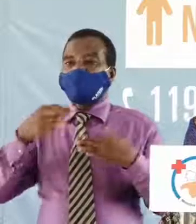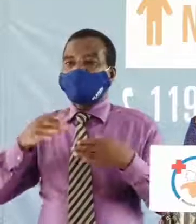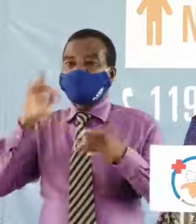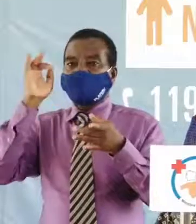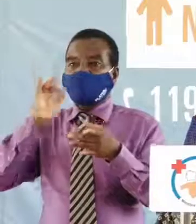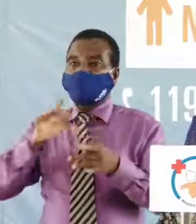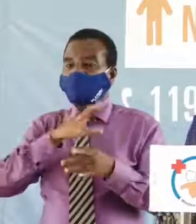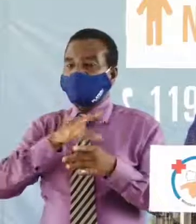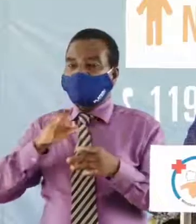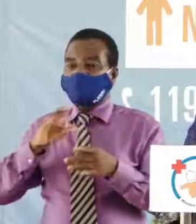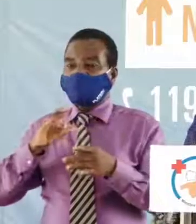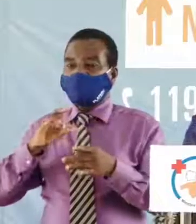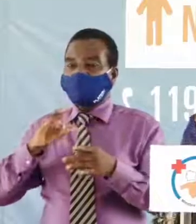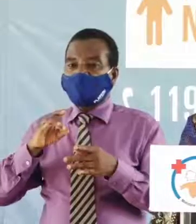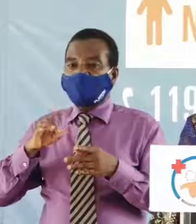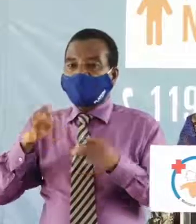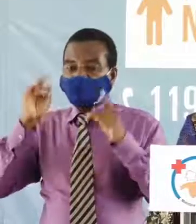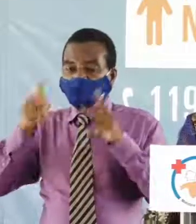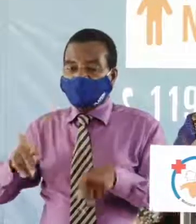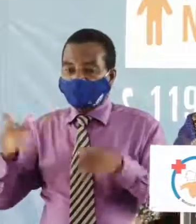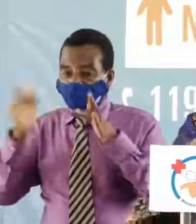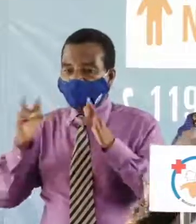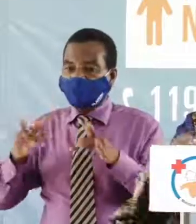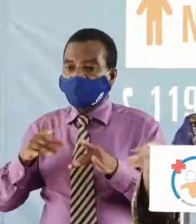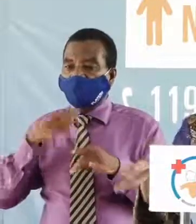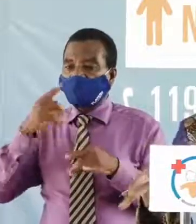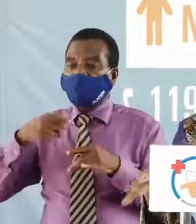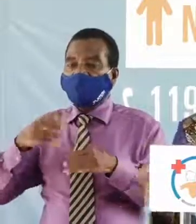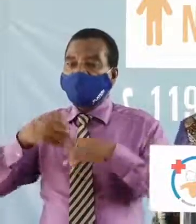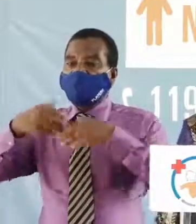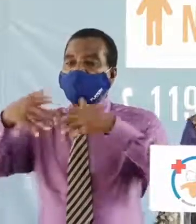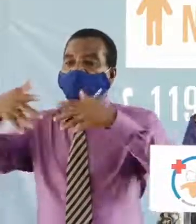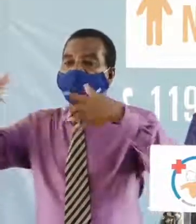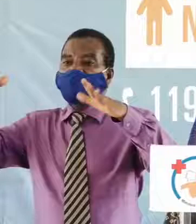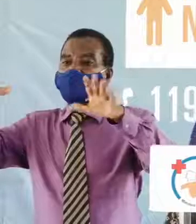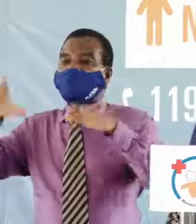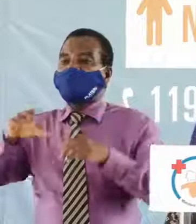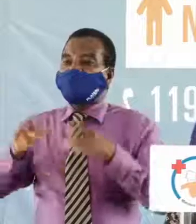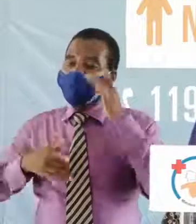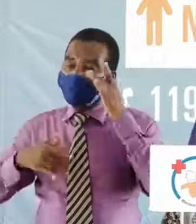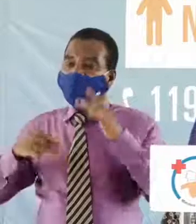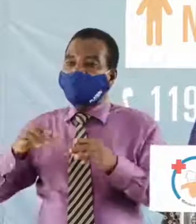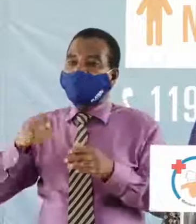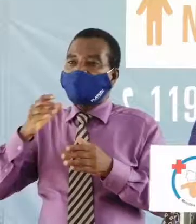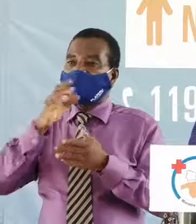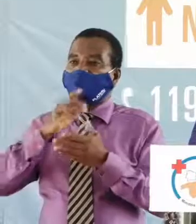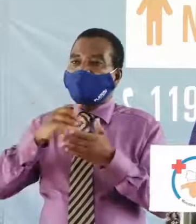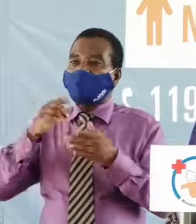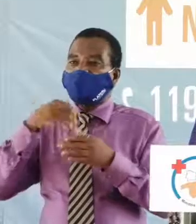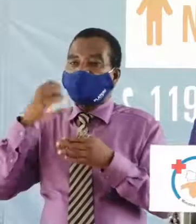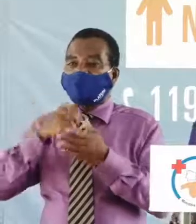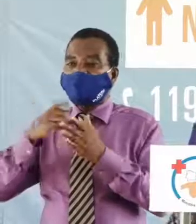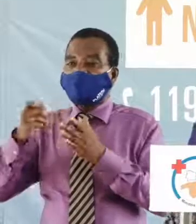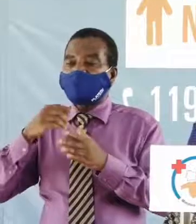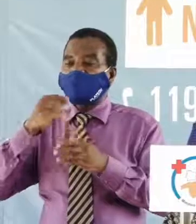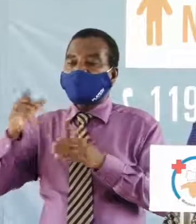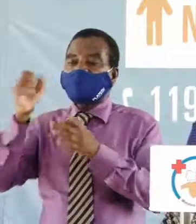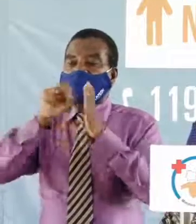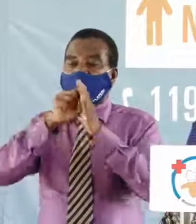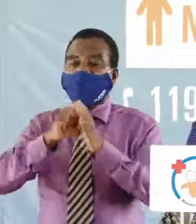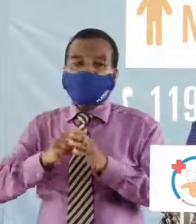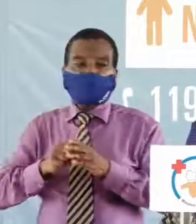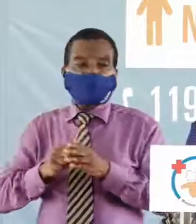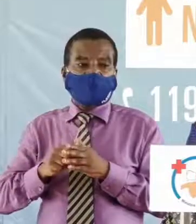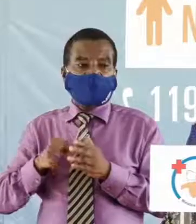contacts parce que c les cas contacts qui sont susceptibles de propager la maladie surtout celles qui n'ont pas des signes qui ont les formes asymptomatiques